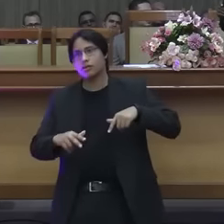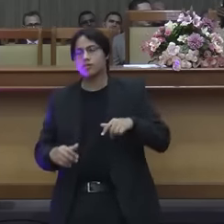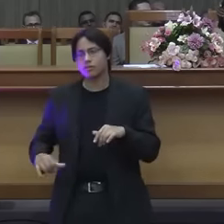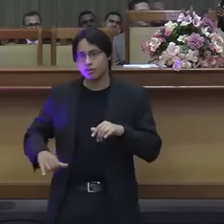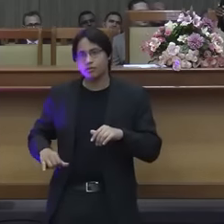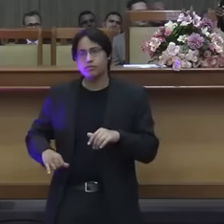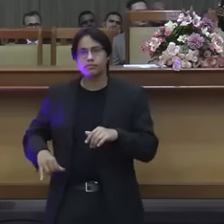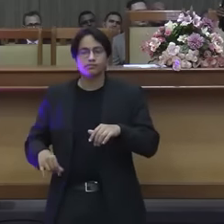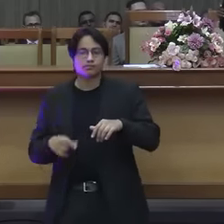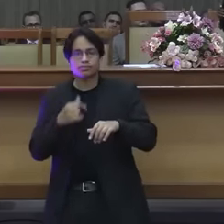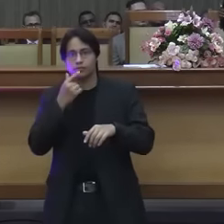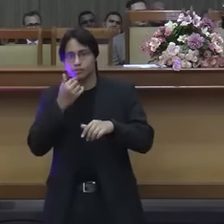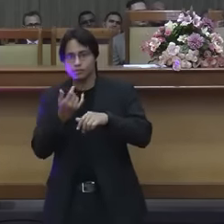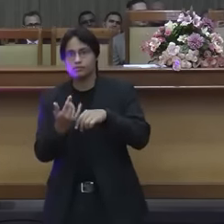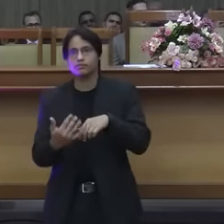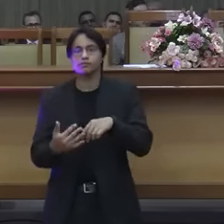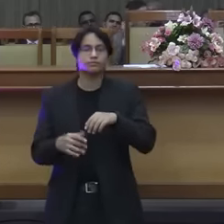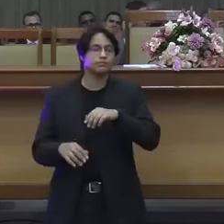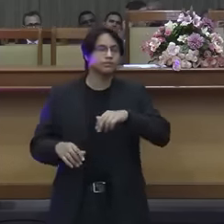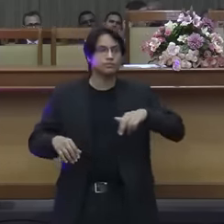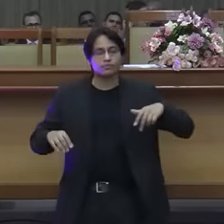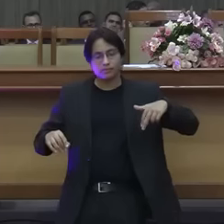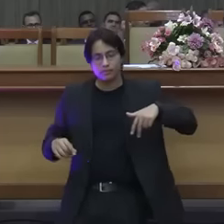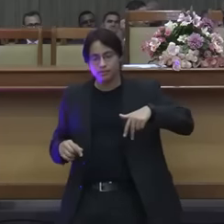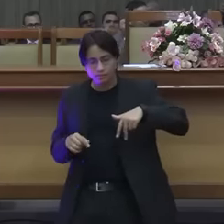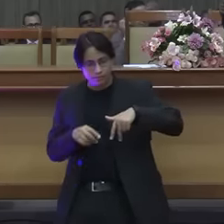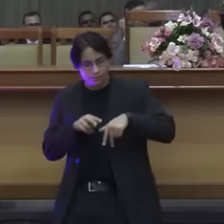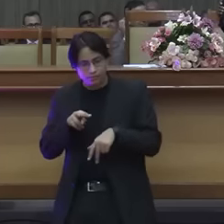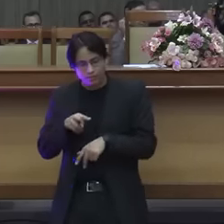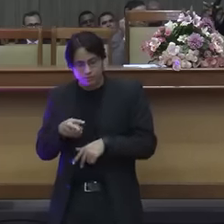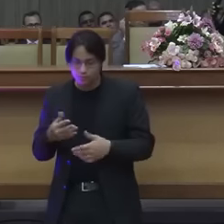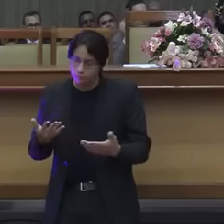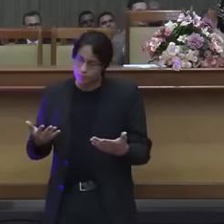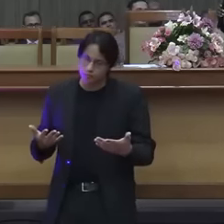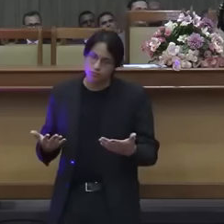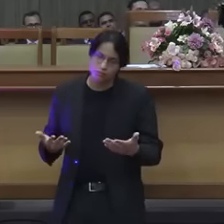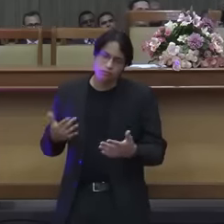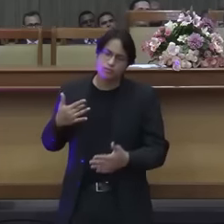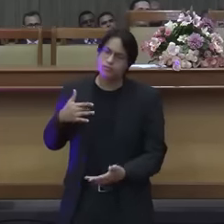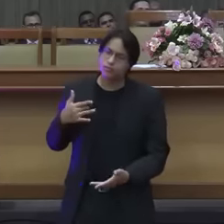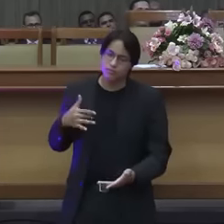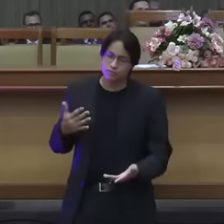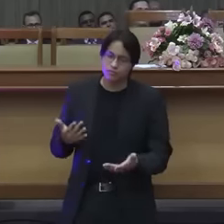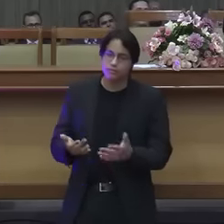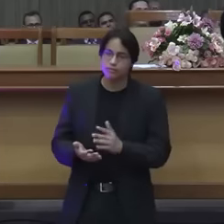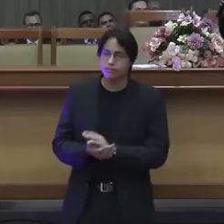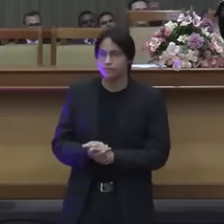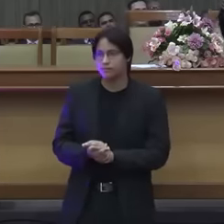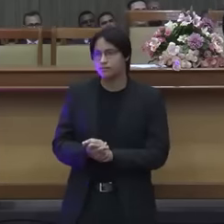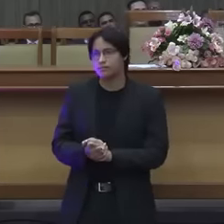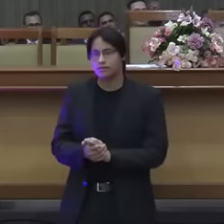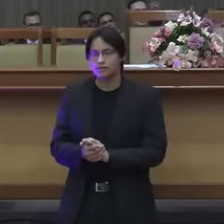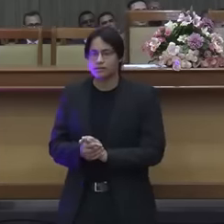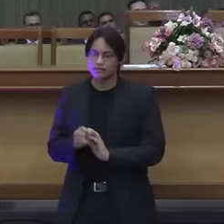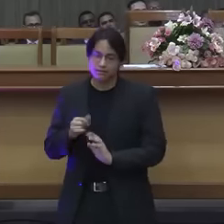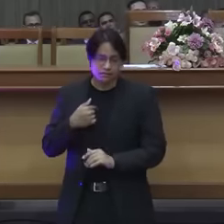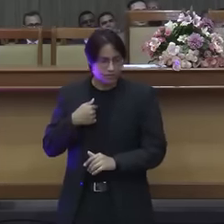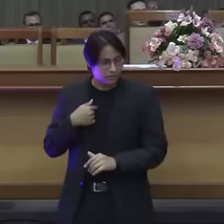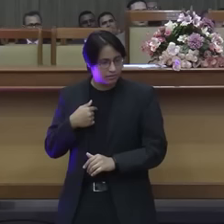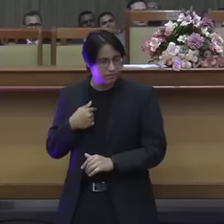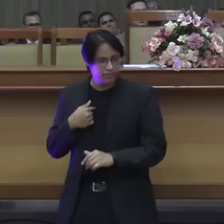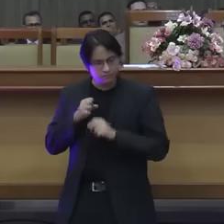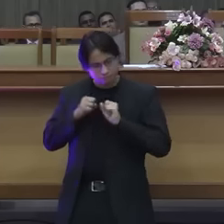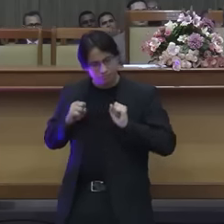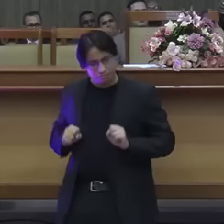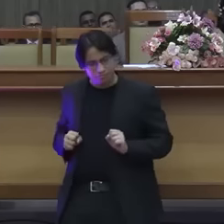se não fosse a minha posição de sacerdote eu não posso me sujar eu tenho a minha roupa as minhas indumentárias as minhas vestes